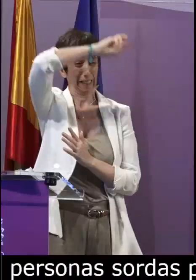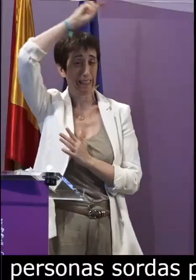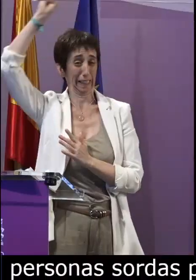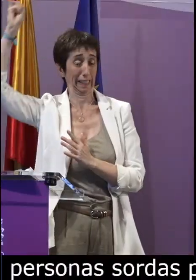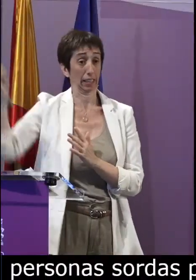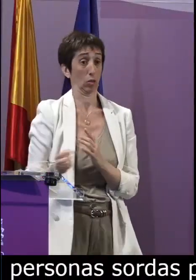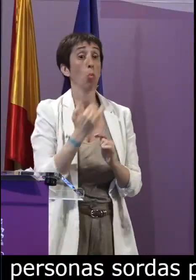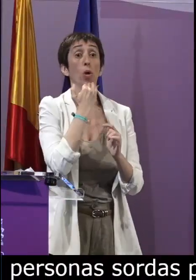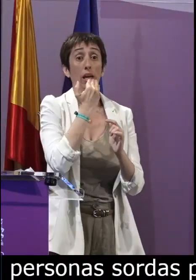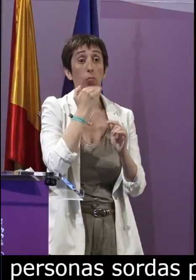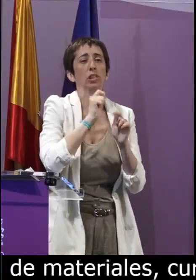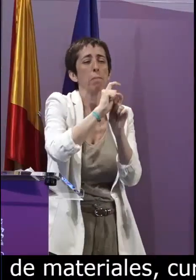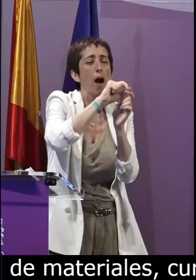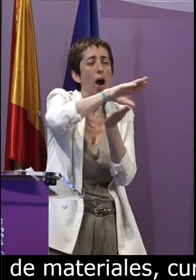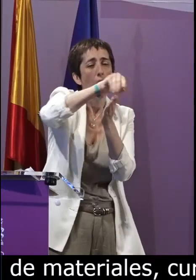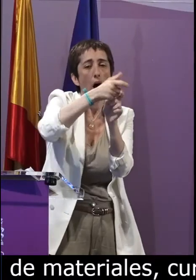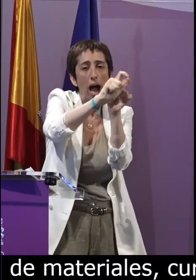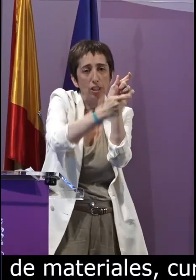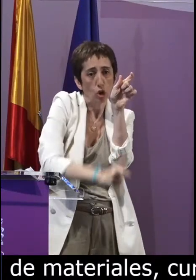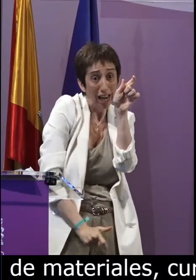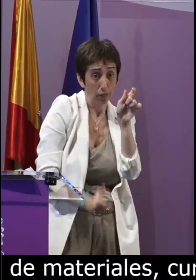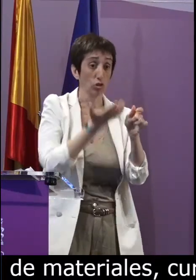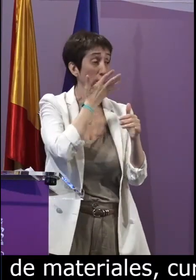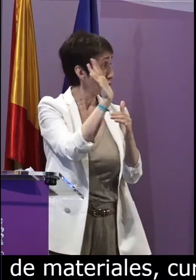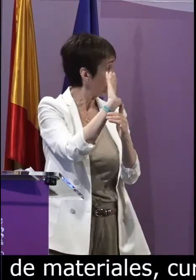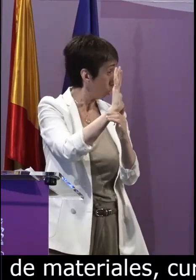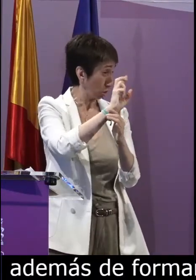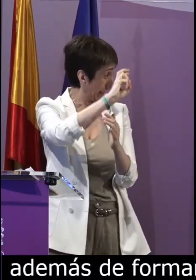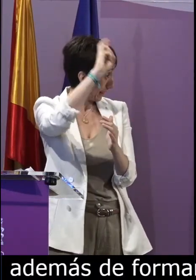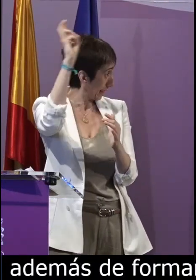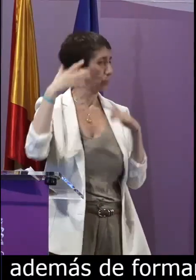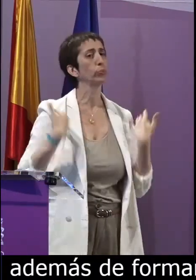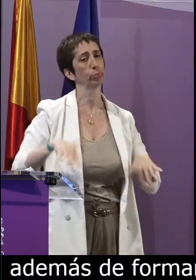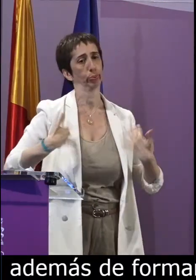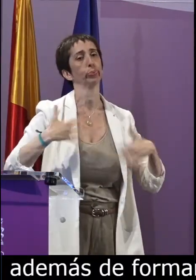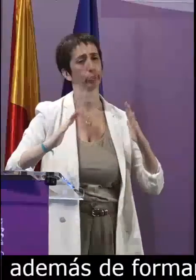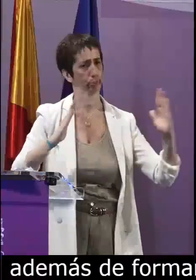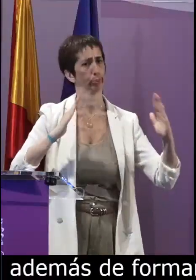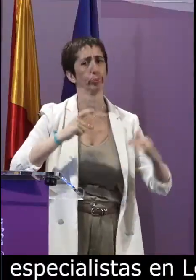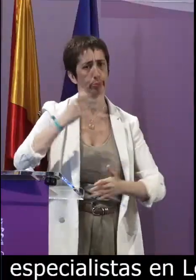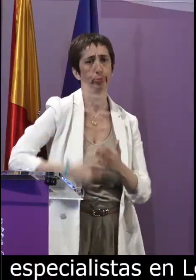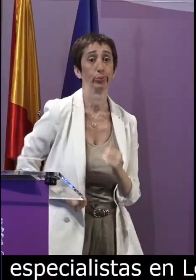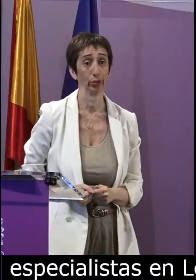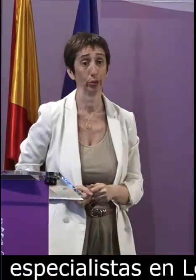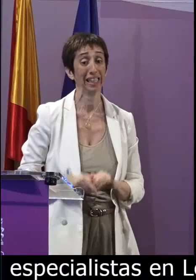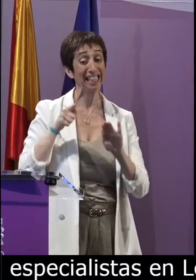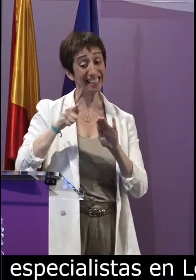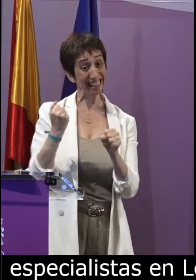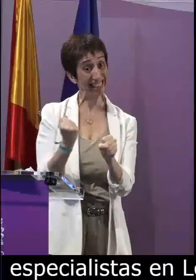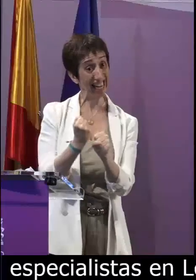sordos especialistas de lengua de signos y crear productos como los diccionarios de lengua de signos y